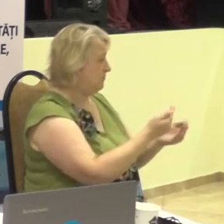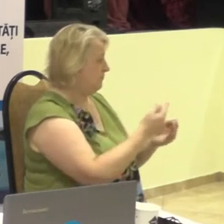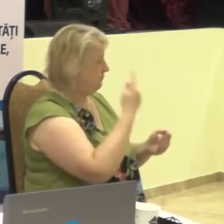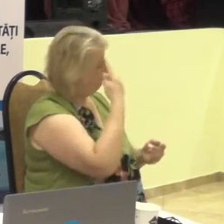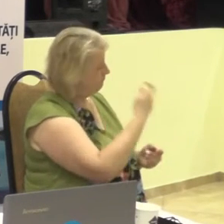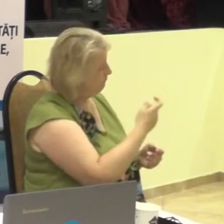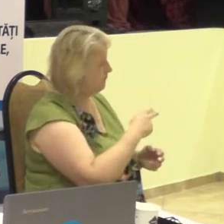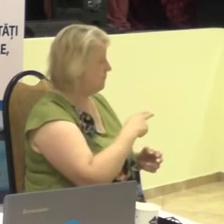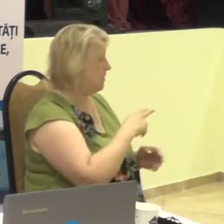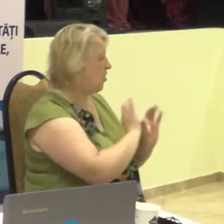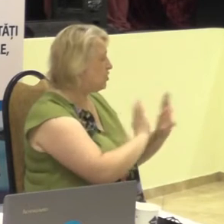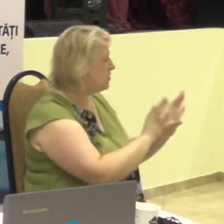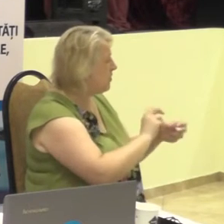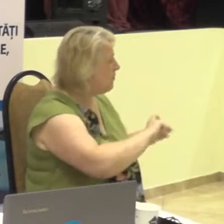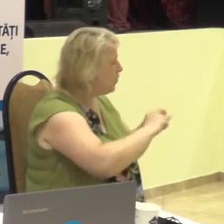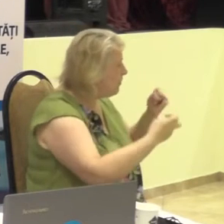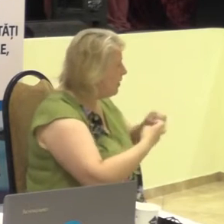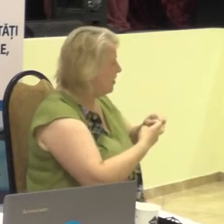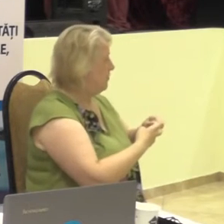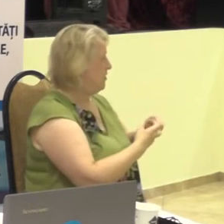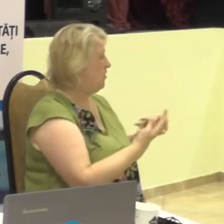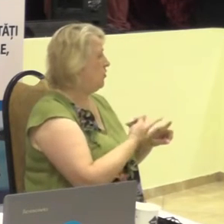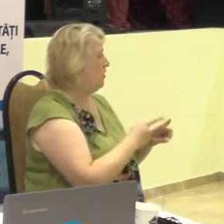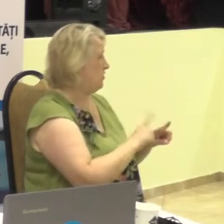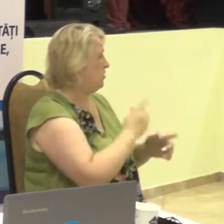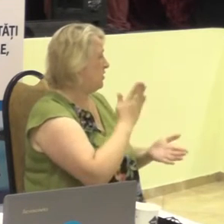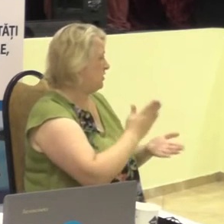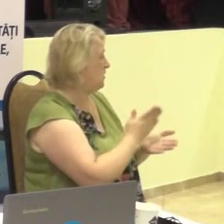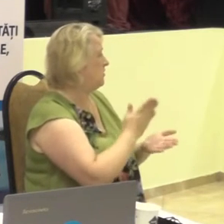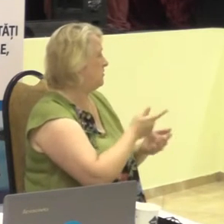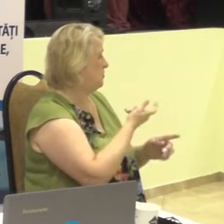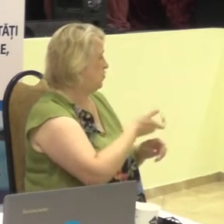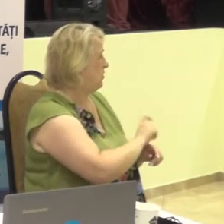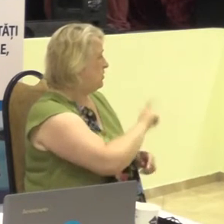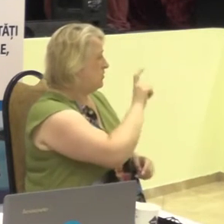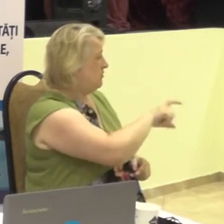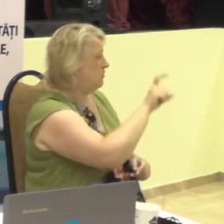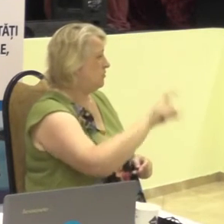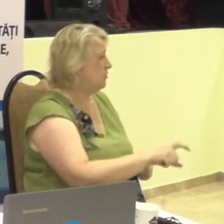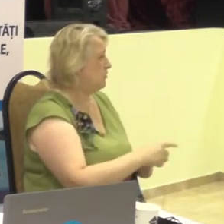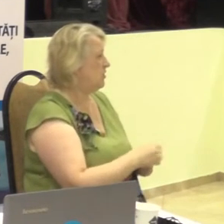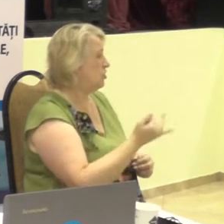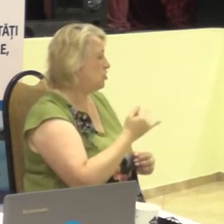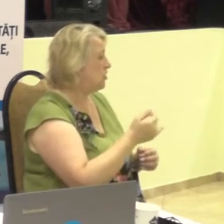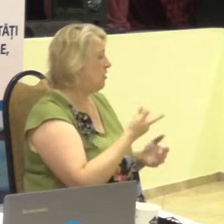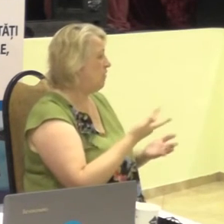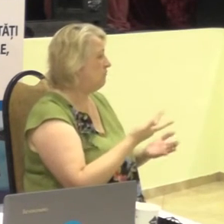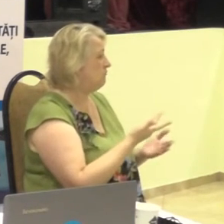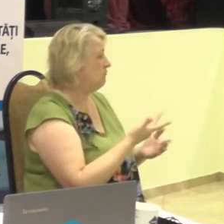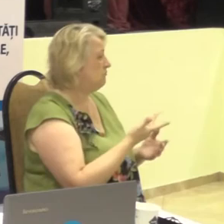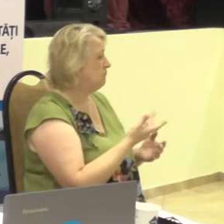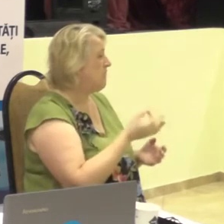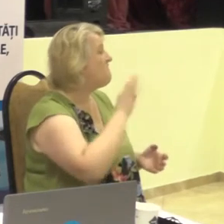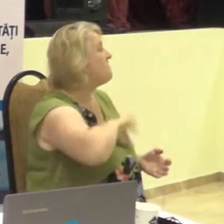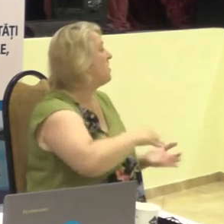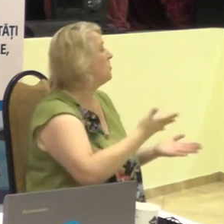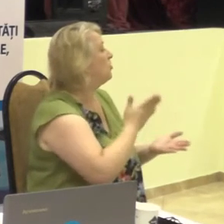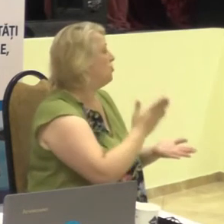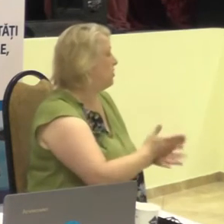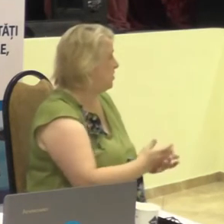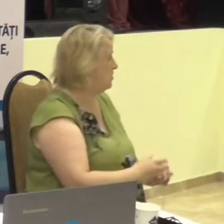descriem problemele cu care se confruntă aceste persoane și facilitățile pe care ei le au.